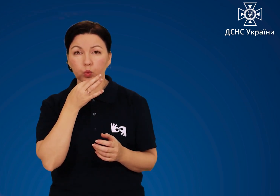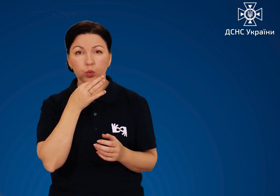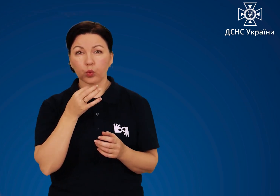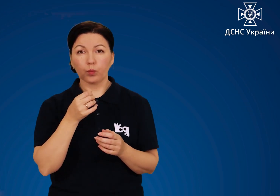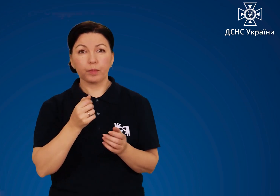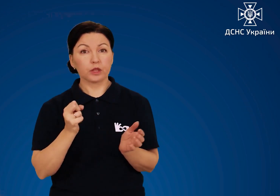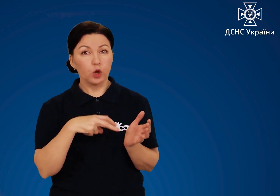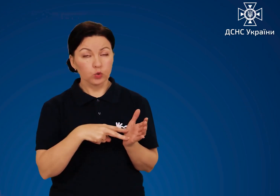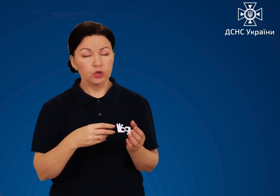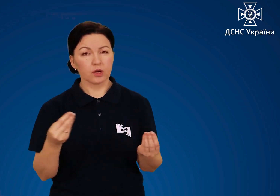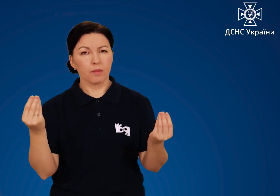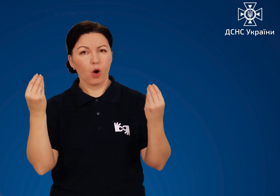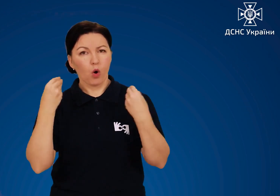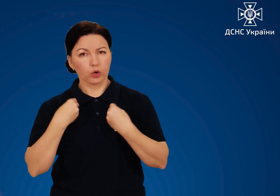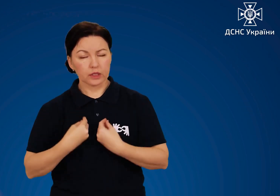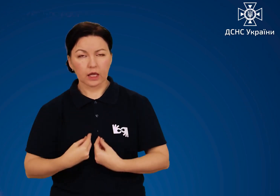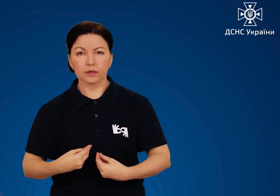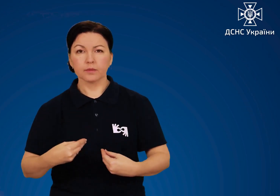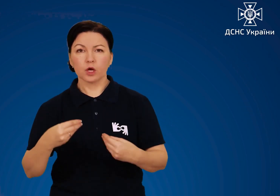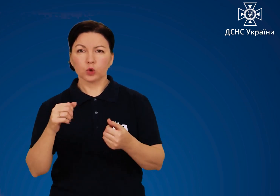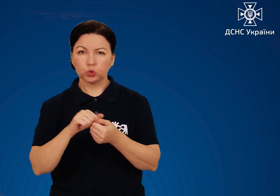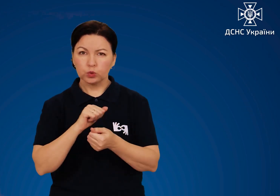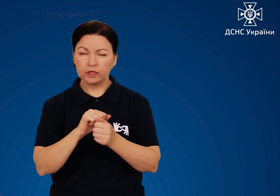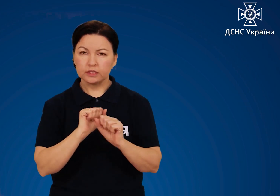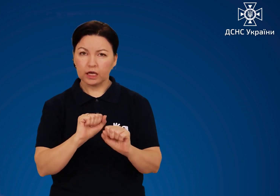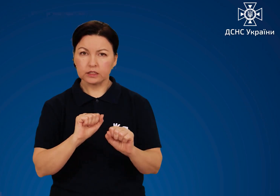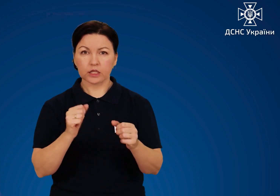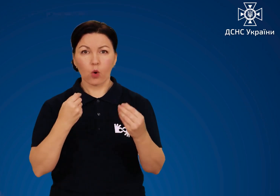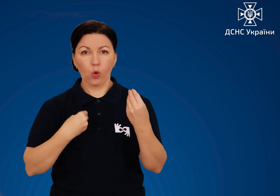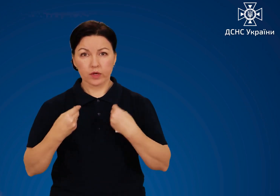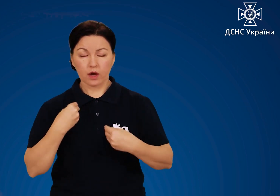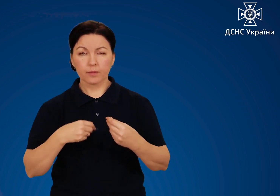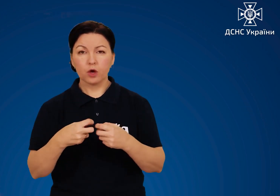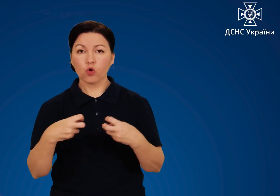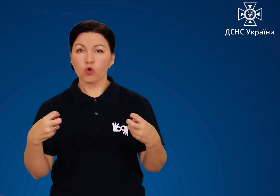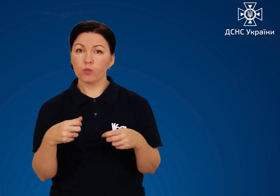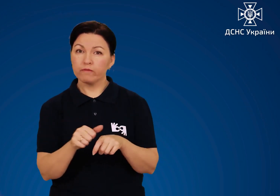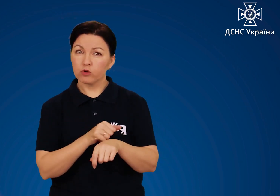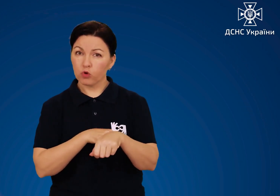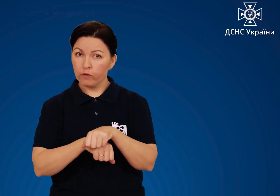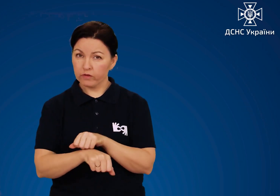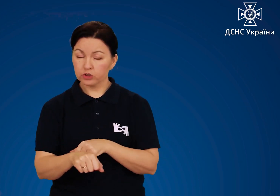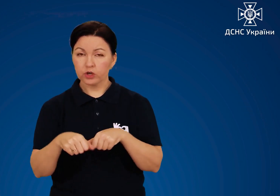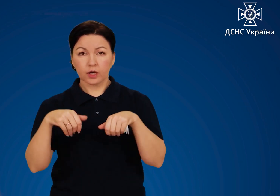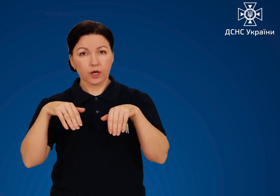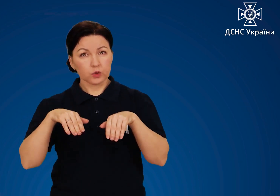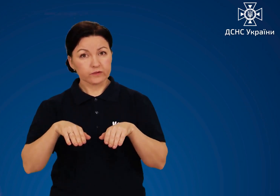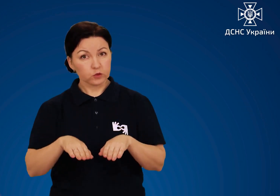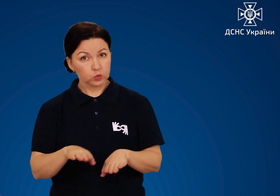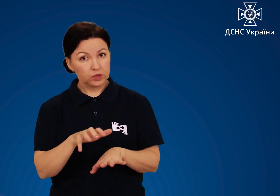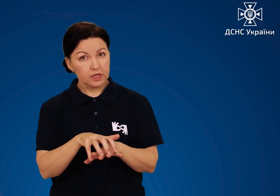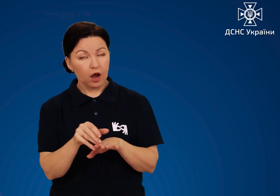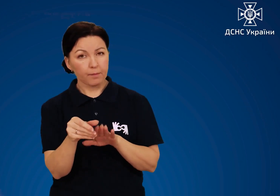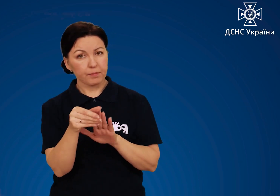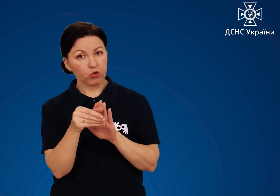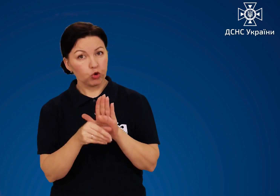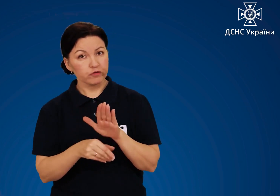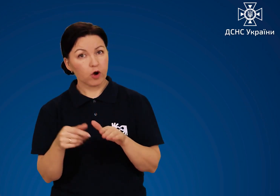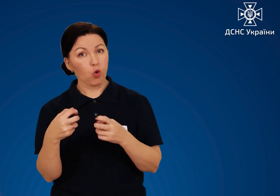підключенням одягнути сухий захисний одяг, гумові рукавички, взуття на гумовій